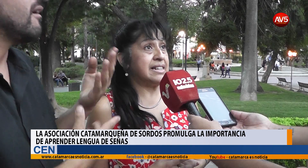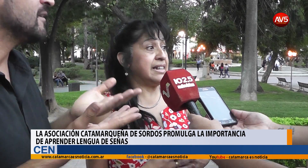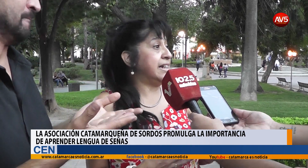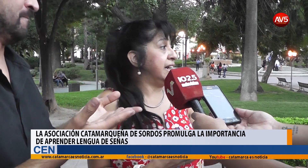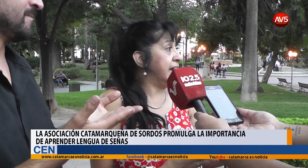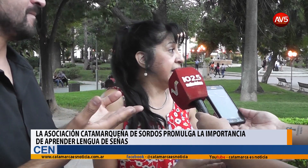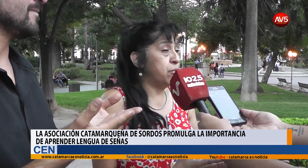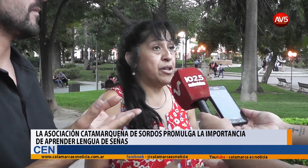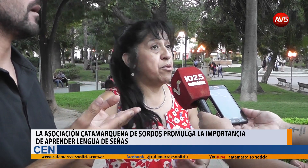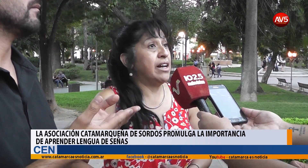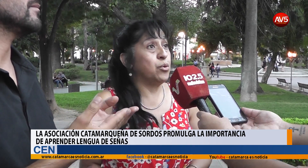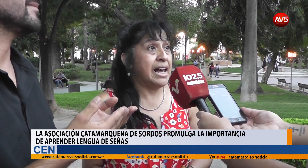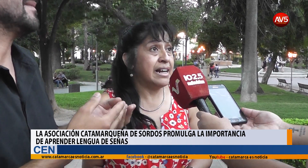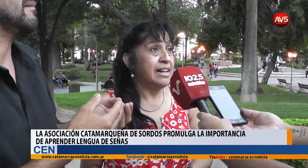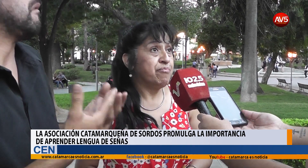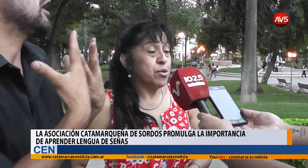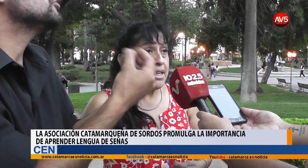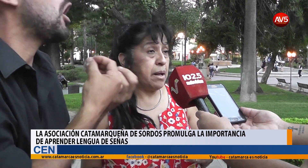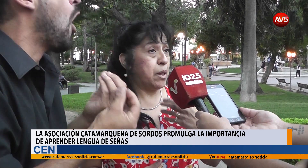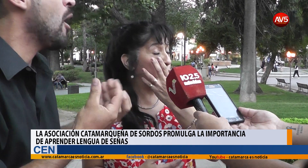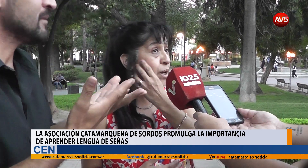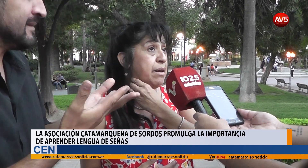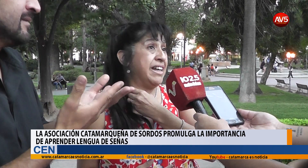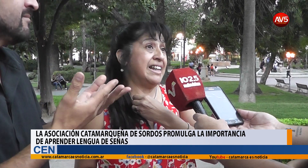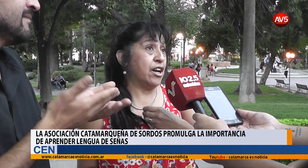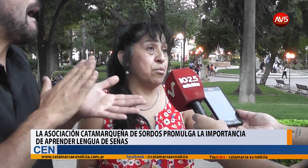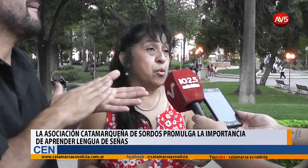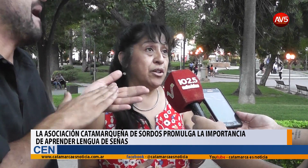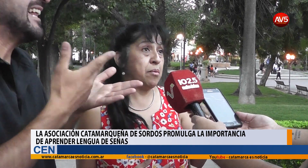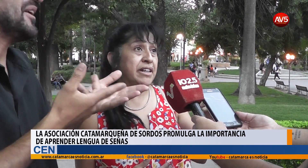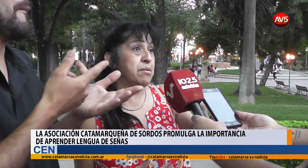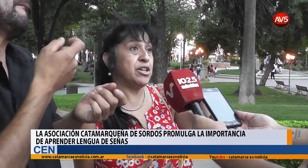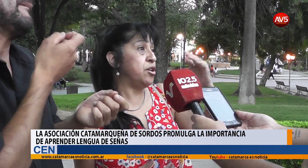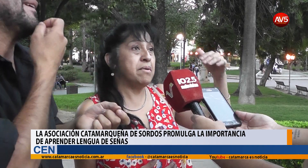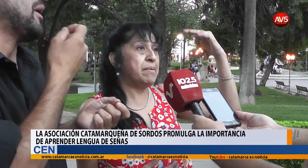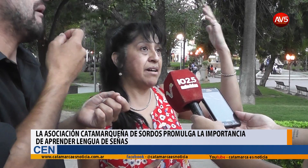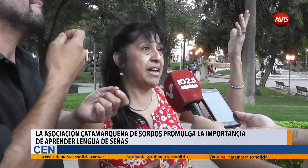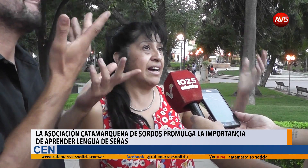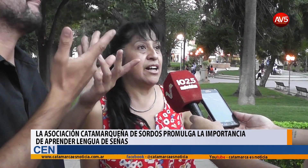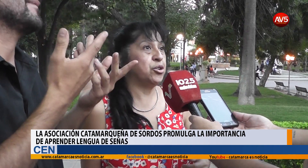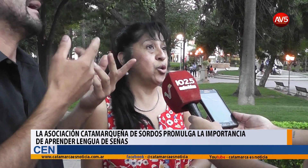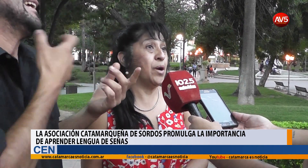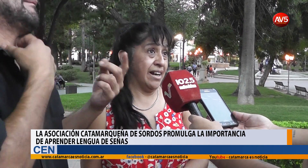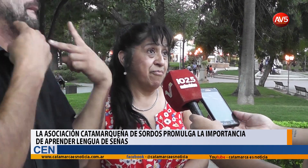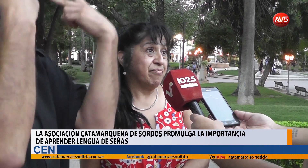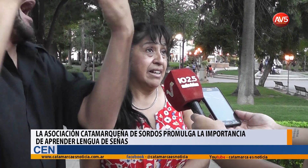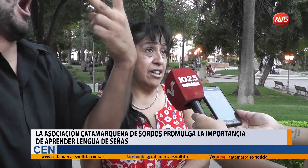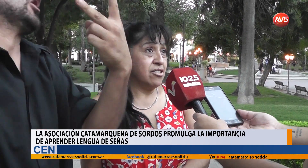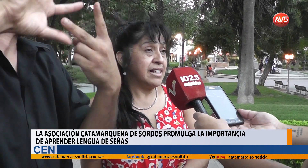en qué lo podemos ayudar. O sea, lo elemental, como cuando aprendemos idioma para viajar a otro lugar. Entonces